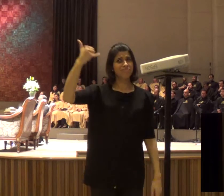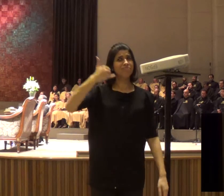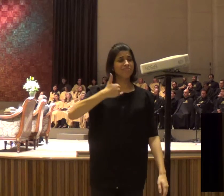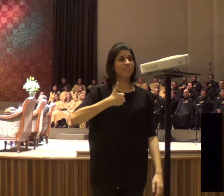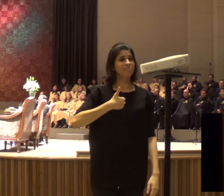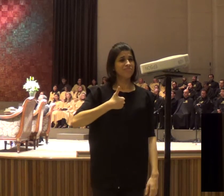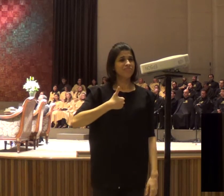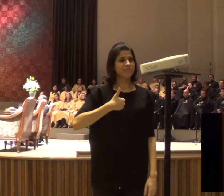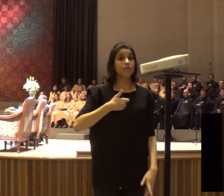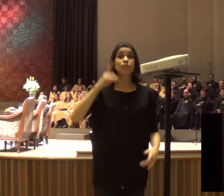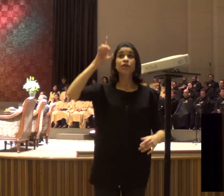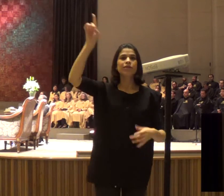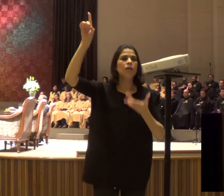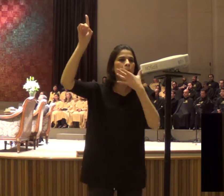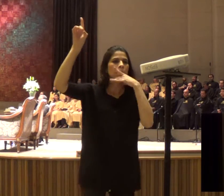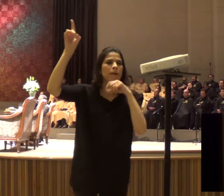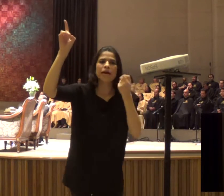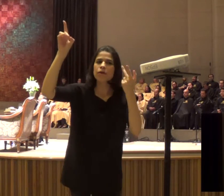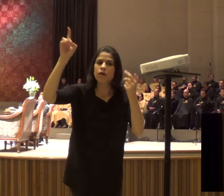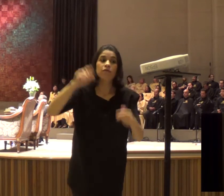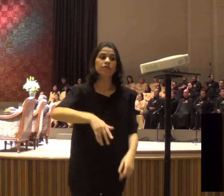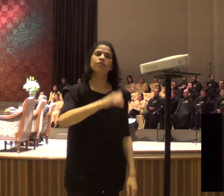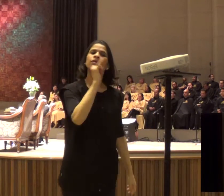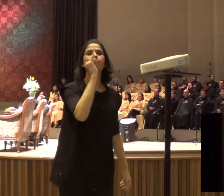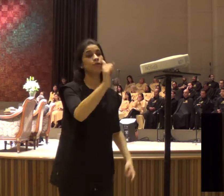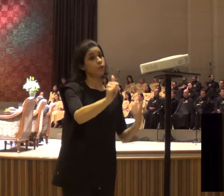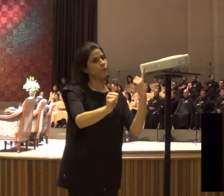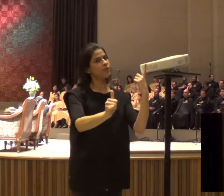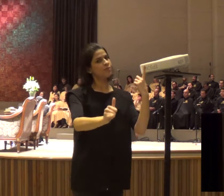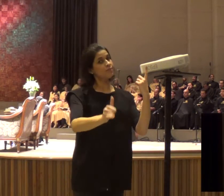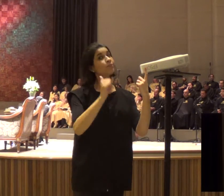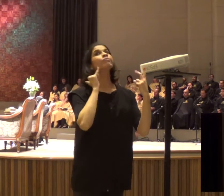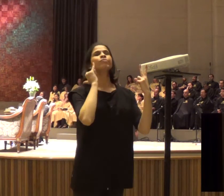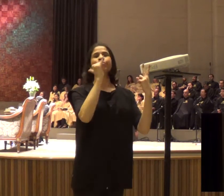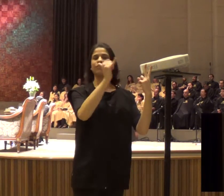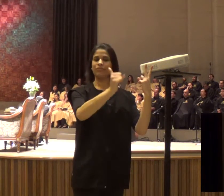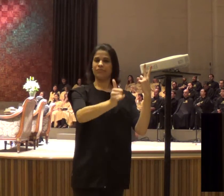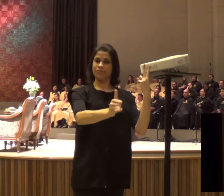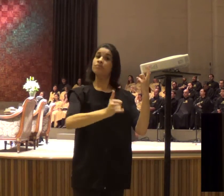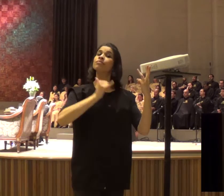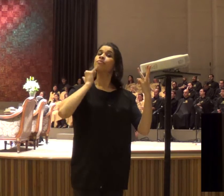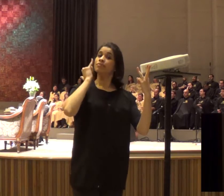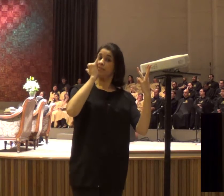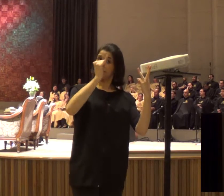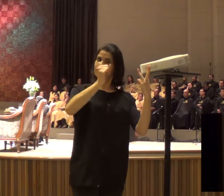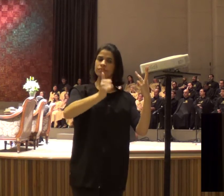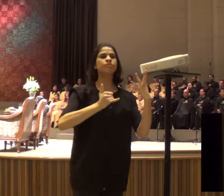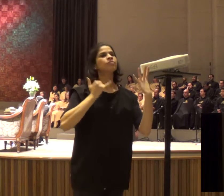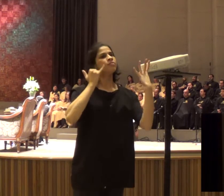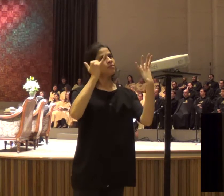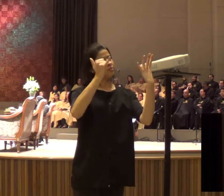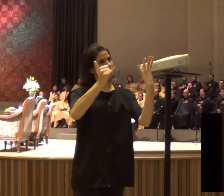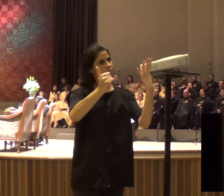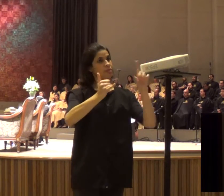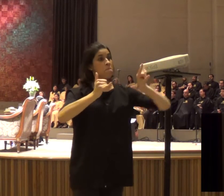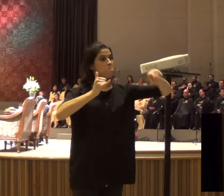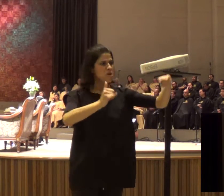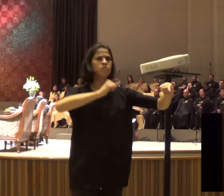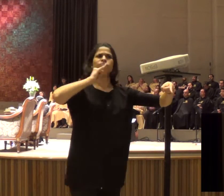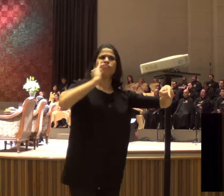então ele está falando, está falando de uma maneira, está falando de outra, está falando de outra, está falando de outra, mas uma das maneiras, que Deus usa